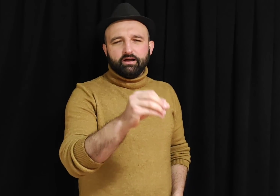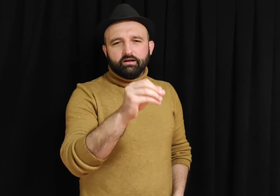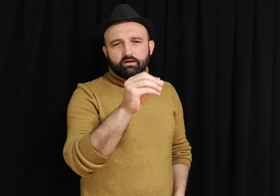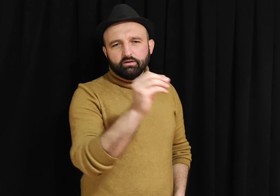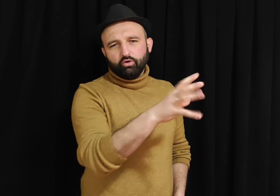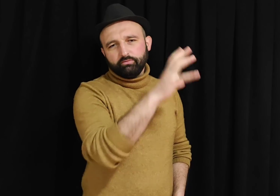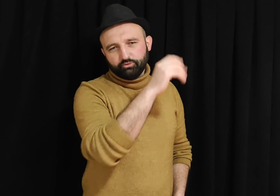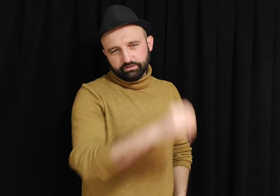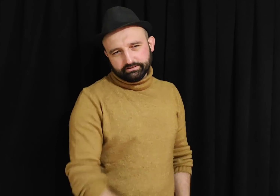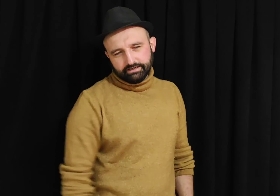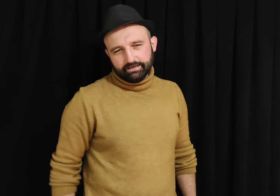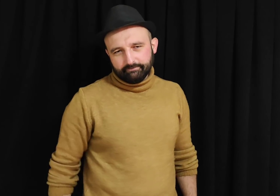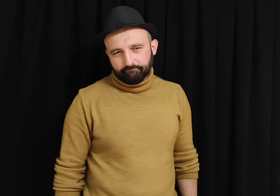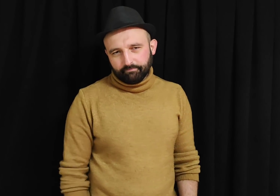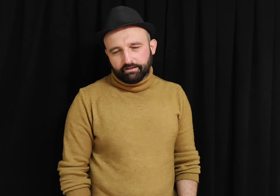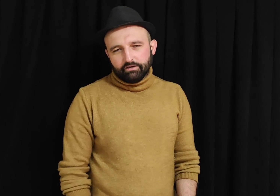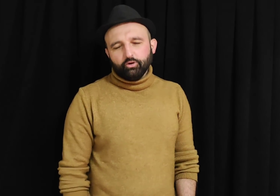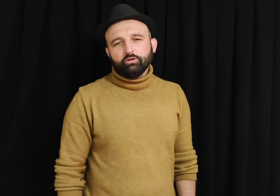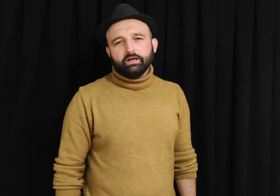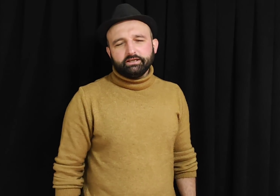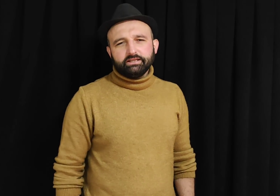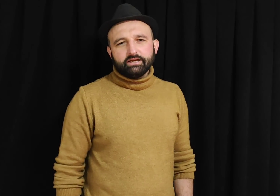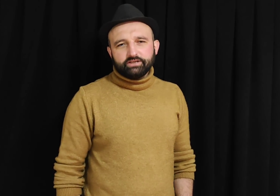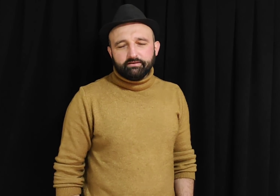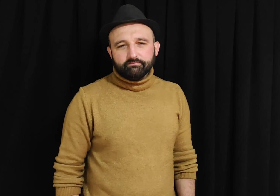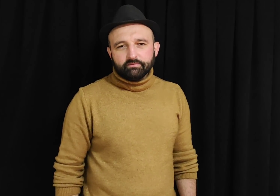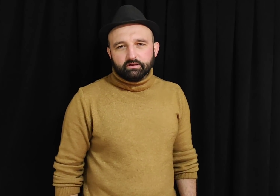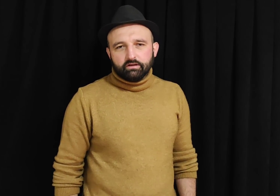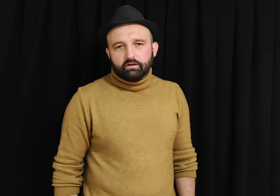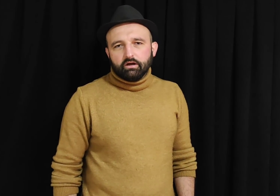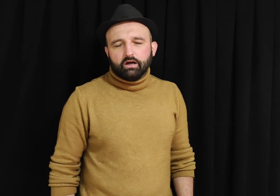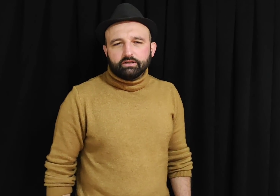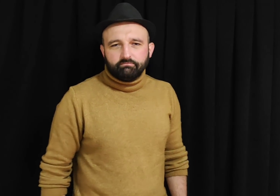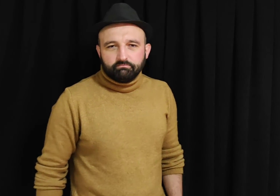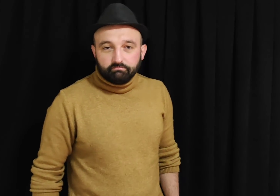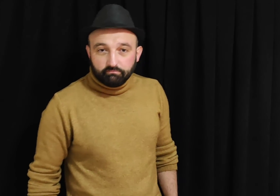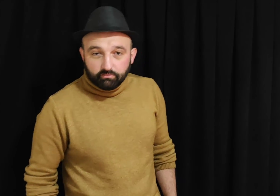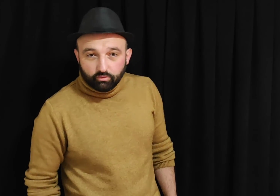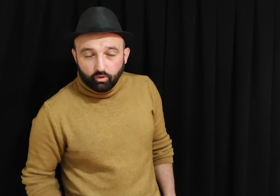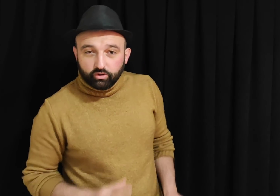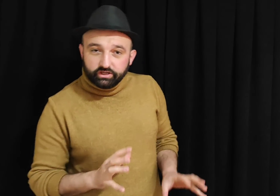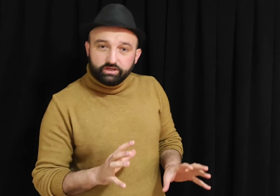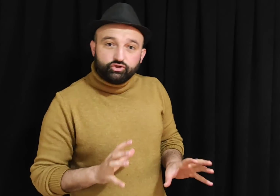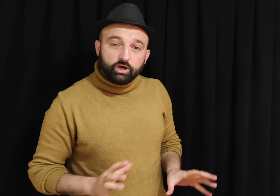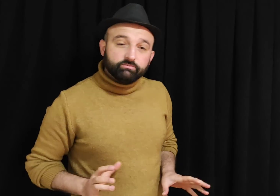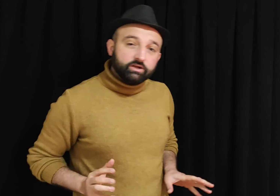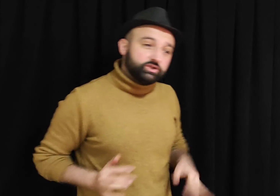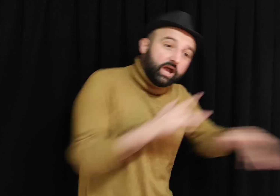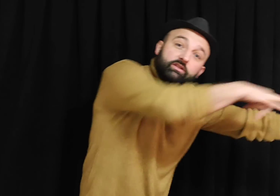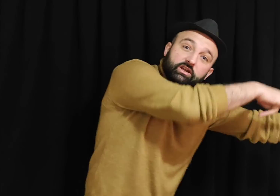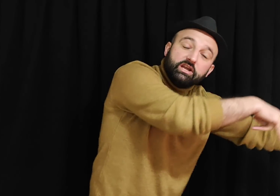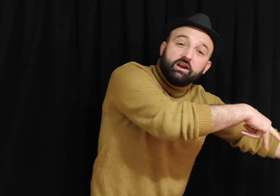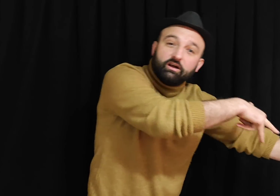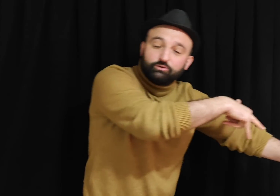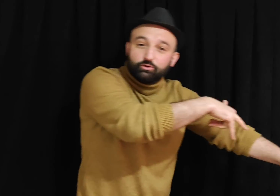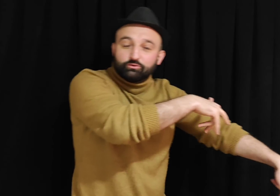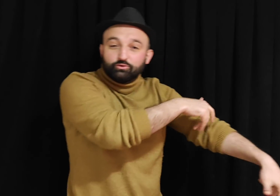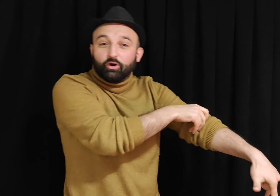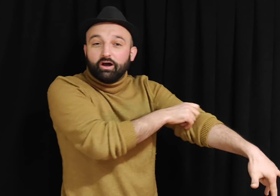koymuşlar. He. Yolda giderken adam o kırık camdan kendini yere atıyor. Yola